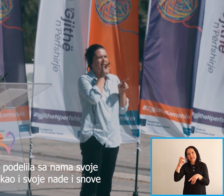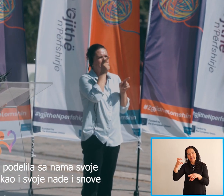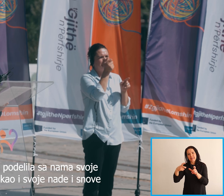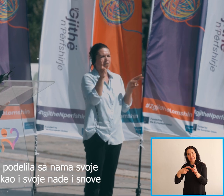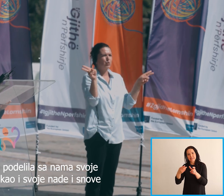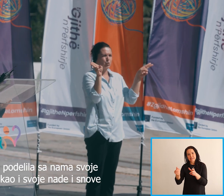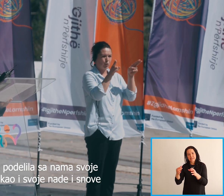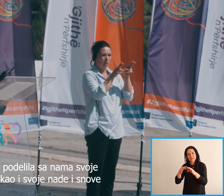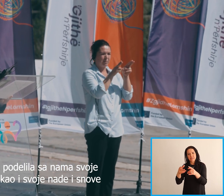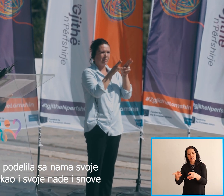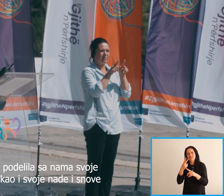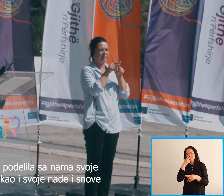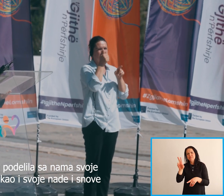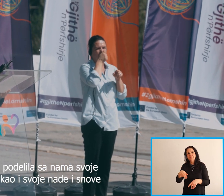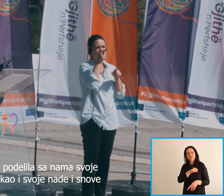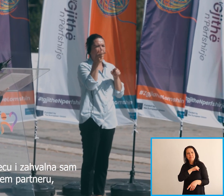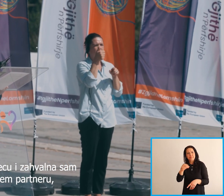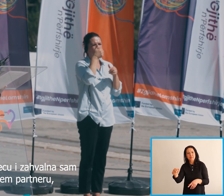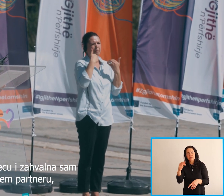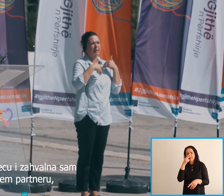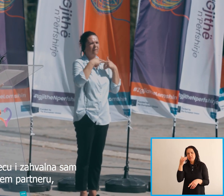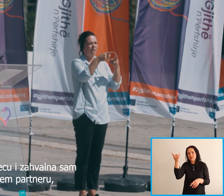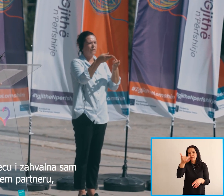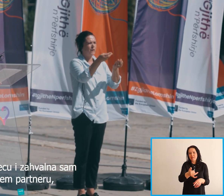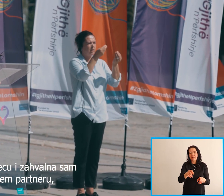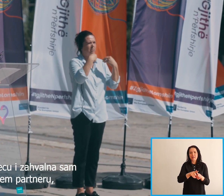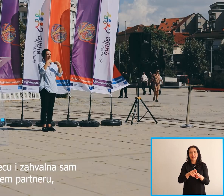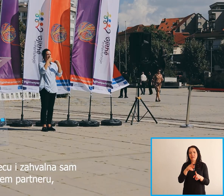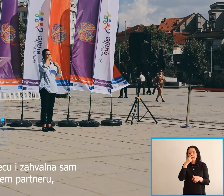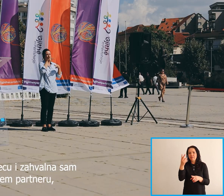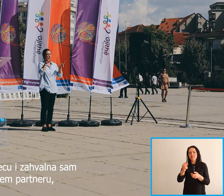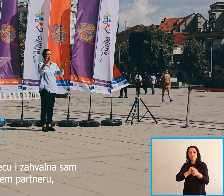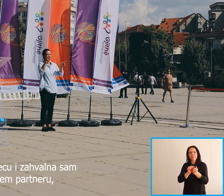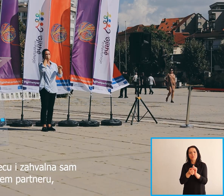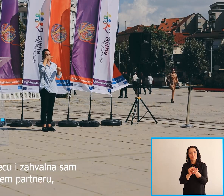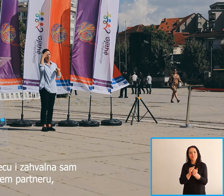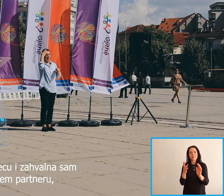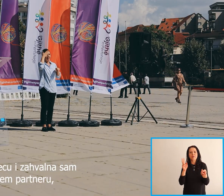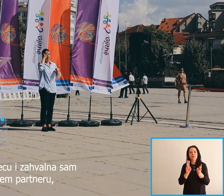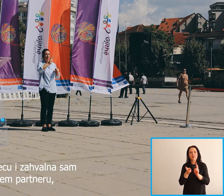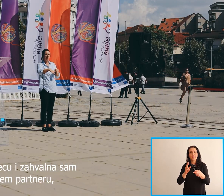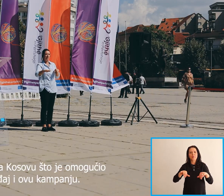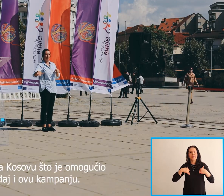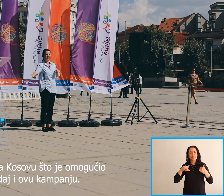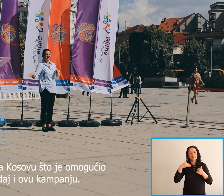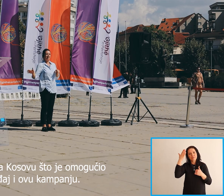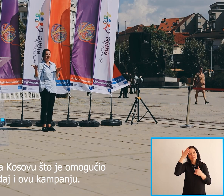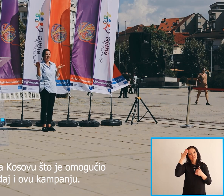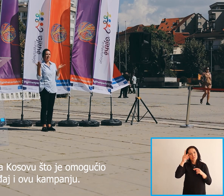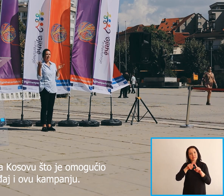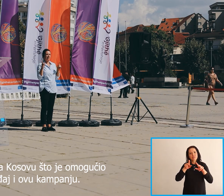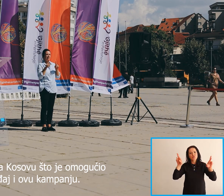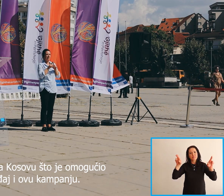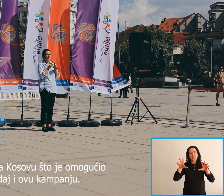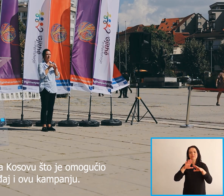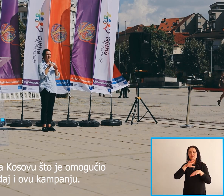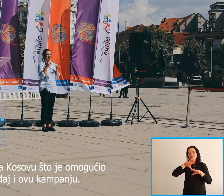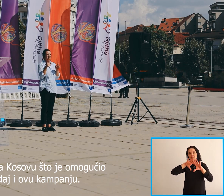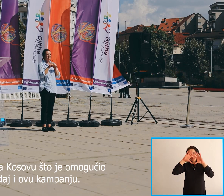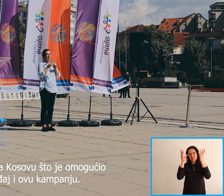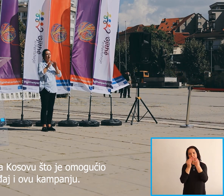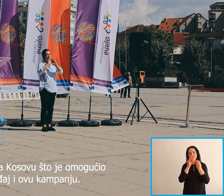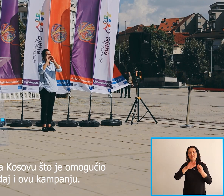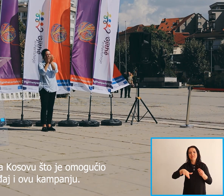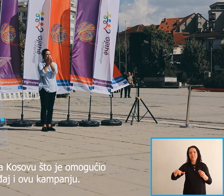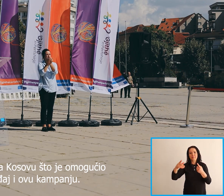As well as her hopes and dreams for all children And I am grateful to our partner, the EU Office in Kosovo For